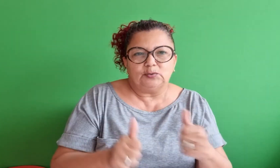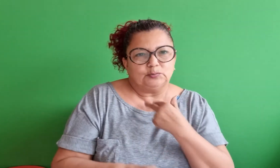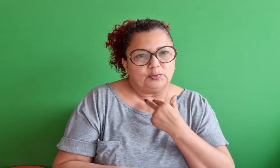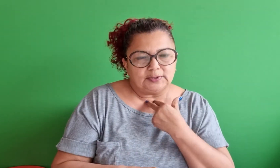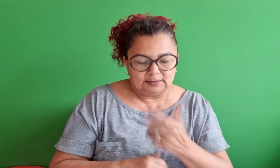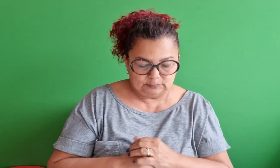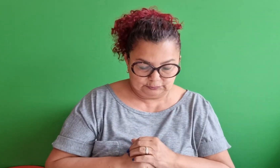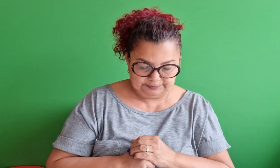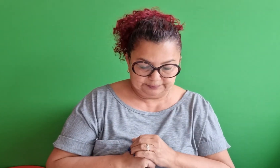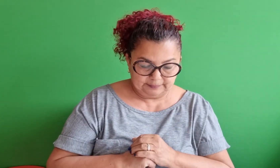não não podemos.